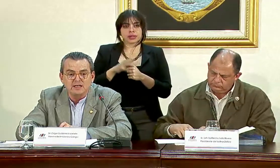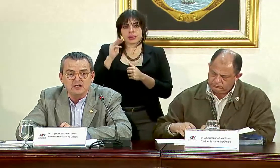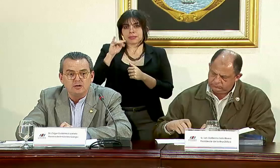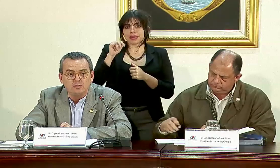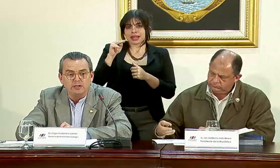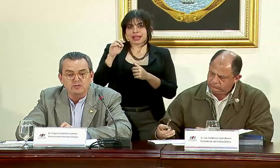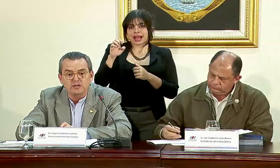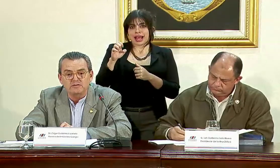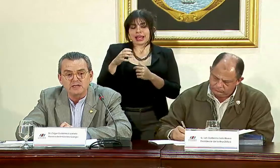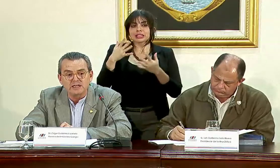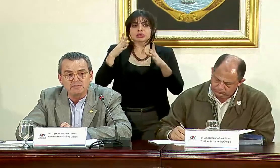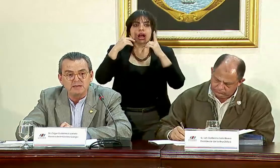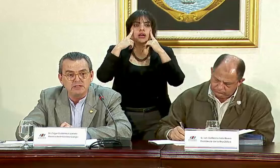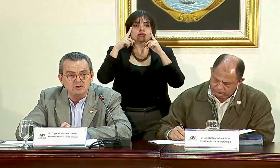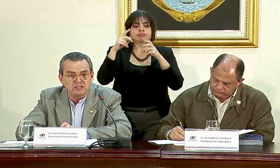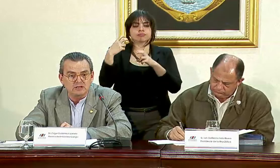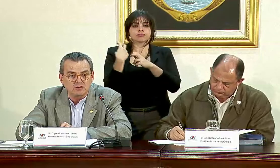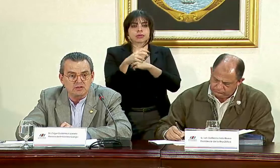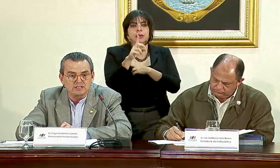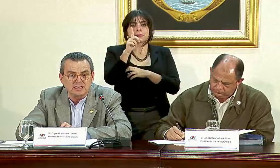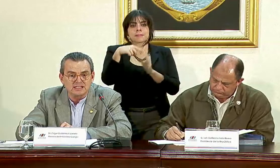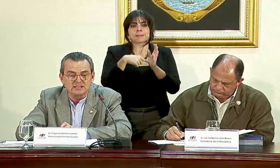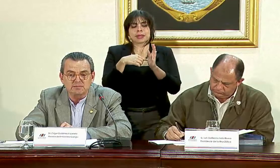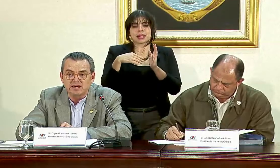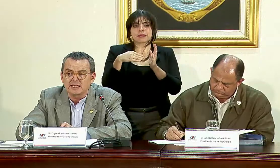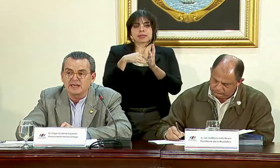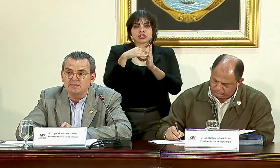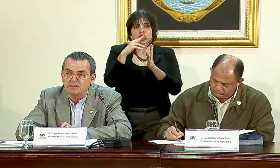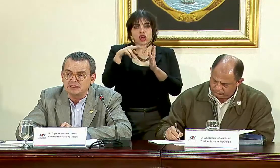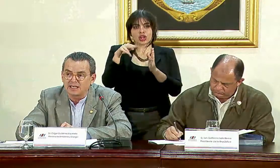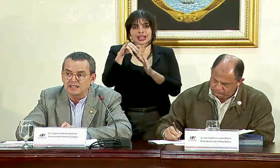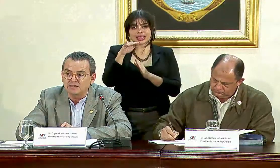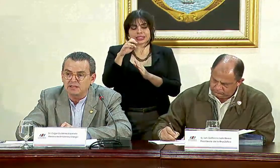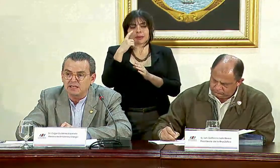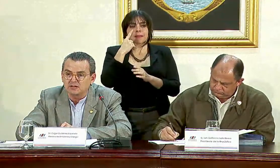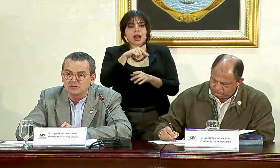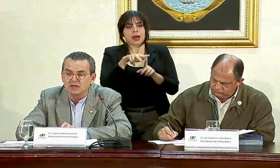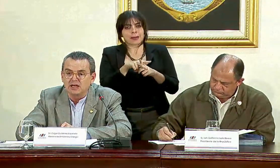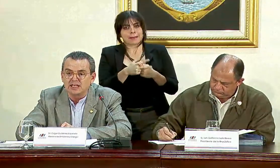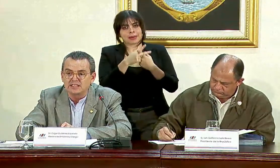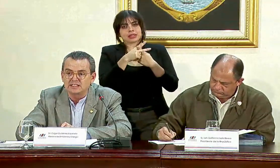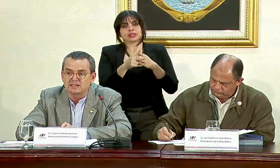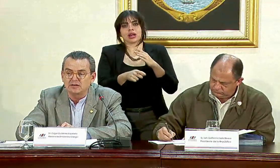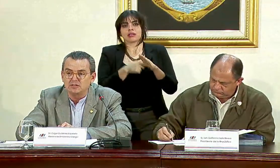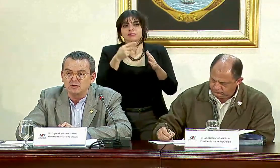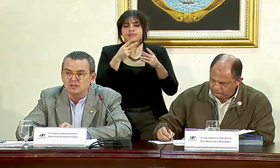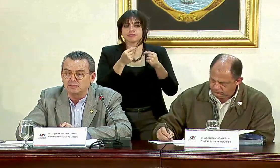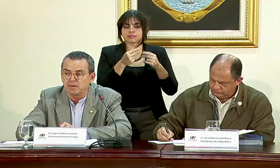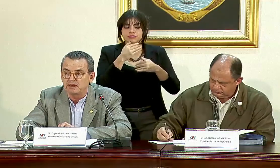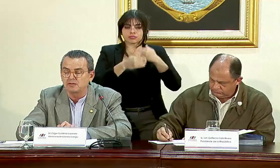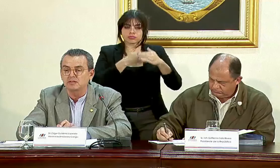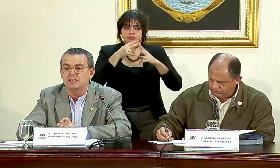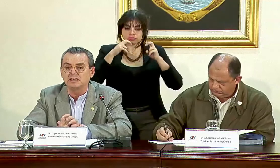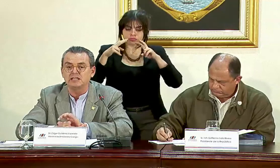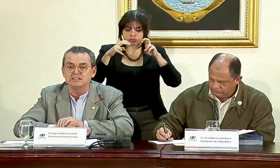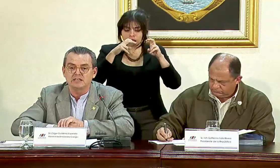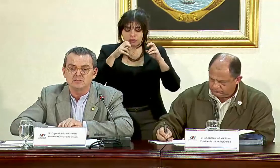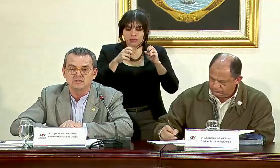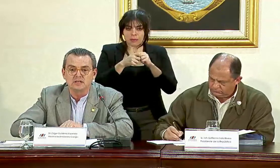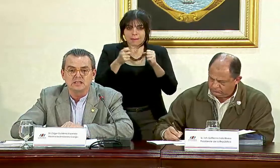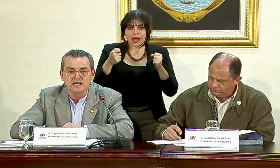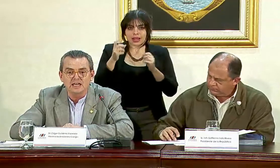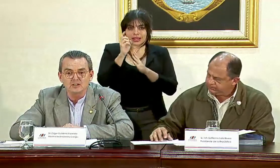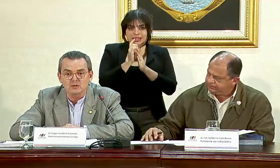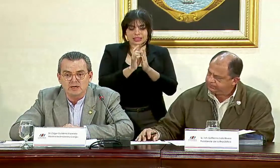MINAE, pudimos transferirle mil millones de colones al ICE para que empezara de inmediato a hacer esta revisión de planos y de